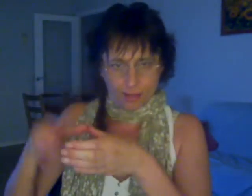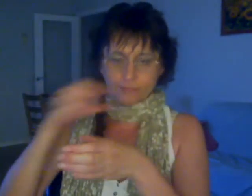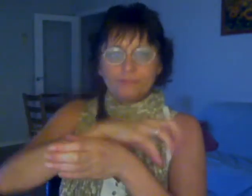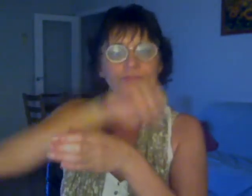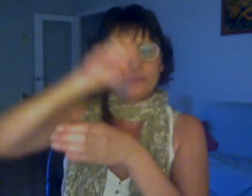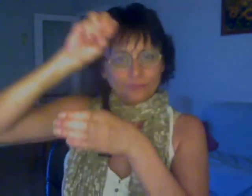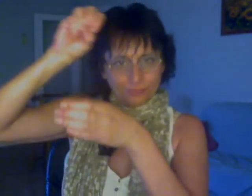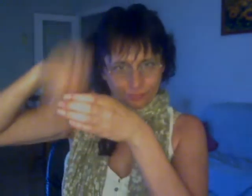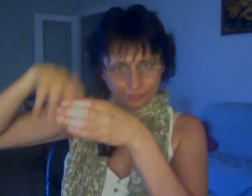Número 6